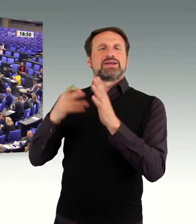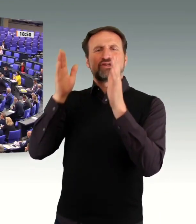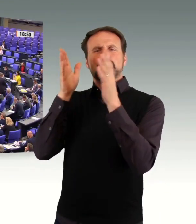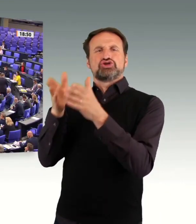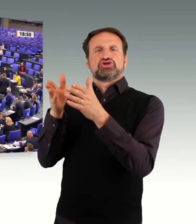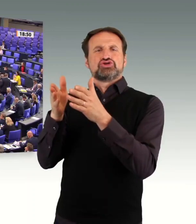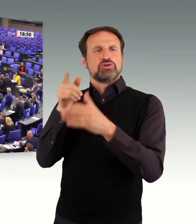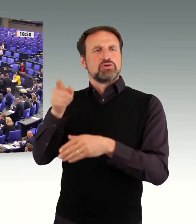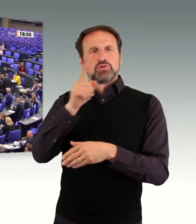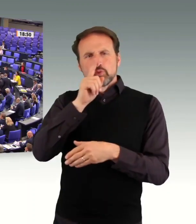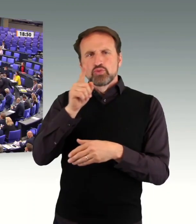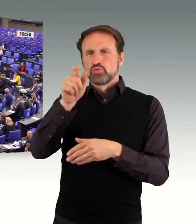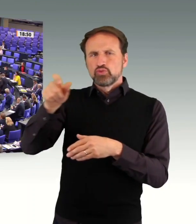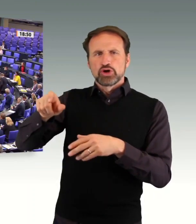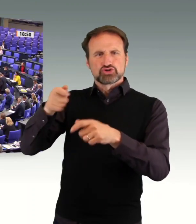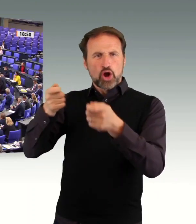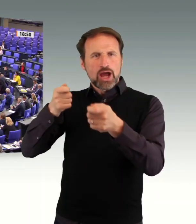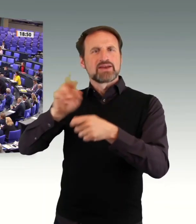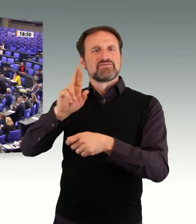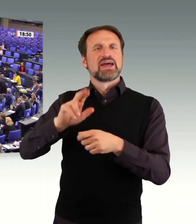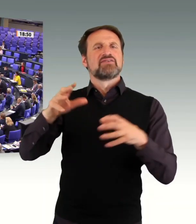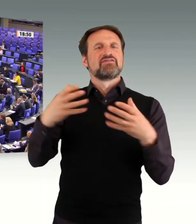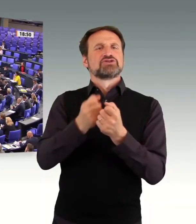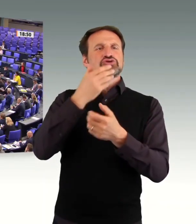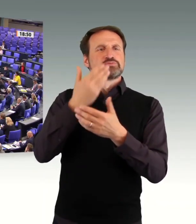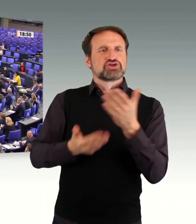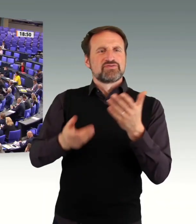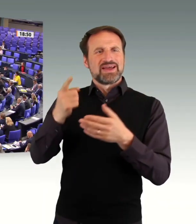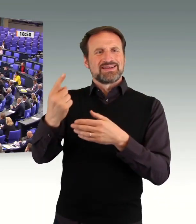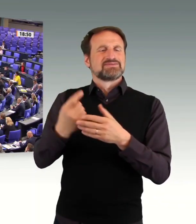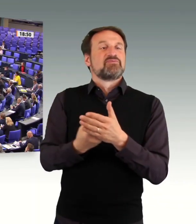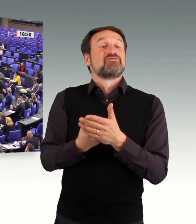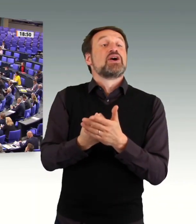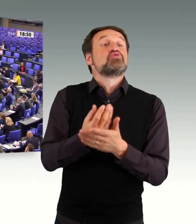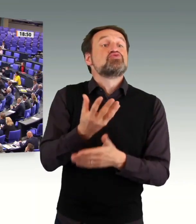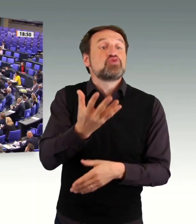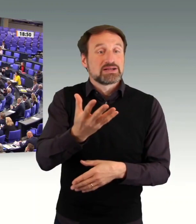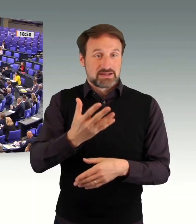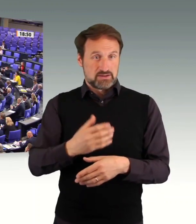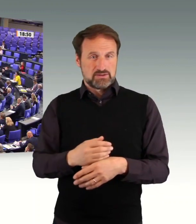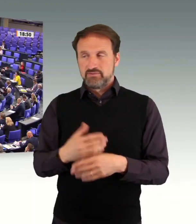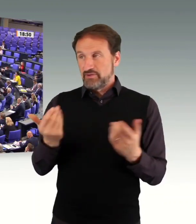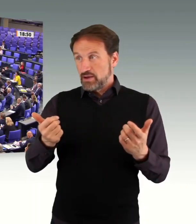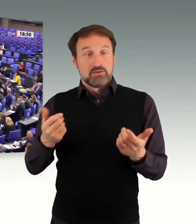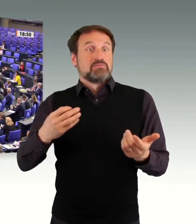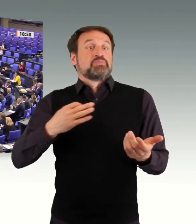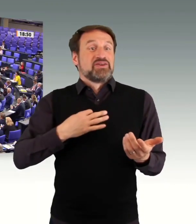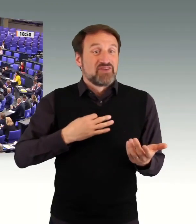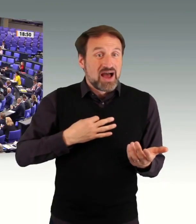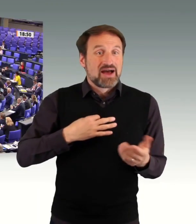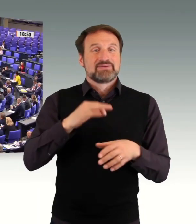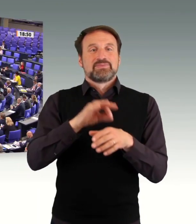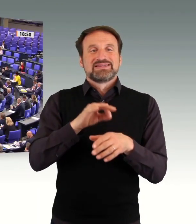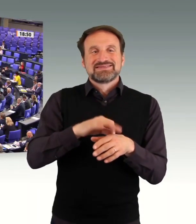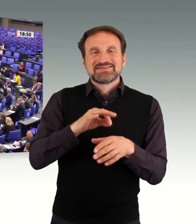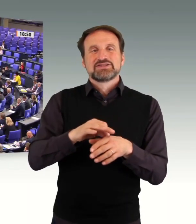Partizipation behinderter Menschen in Gesetzgebungsverfahren und darüber hinaus arbeiten werden. Und jetzt zum Antrag der